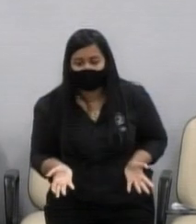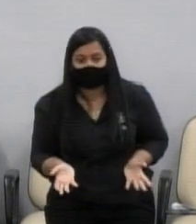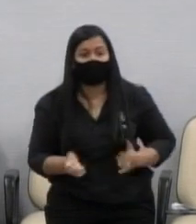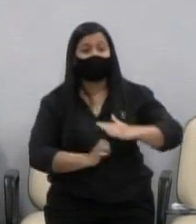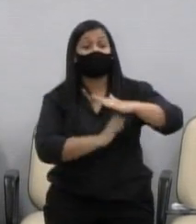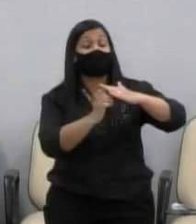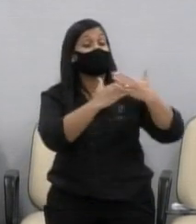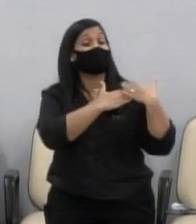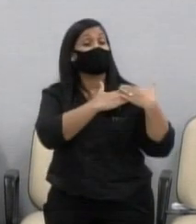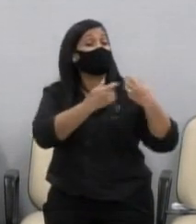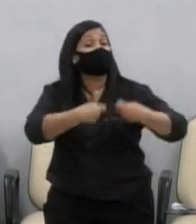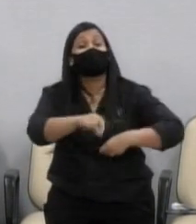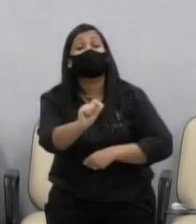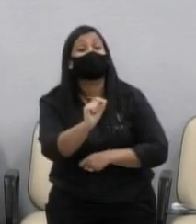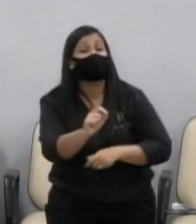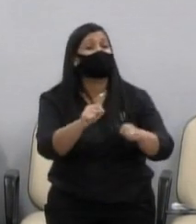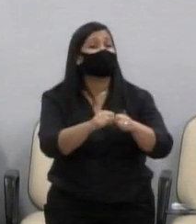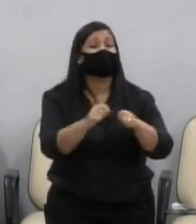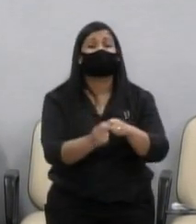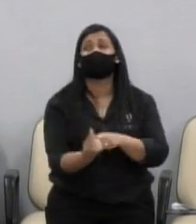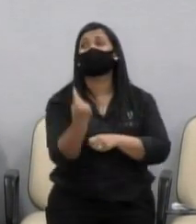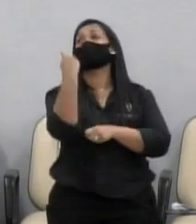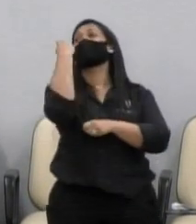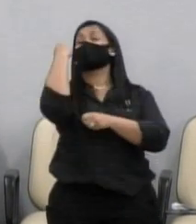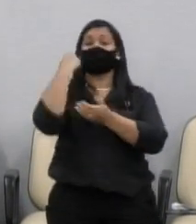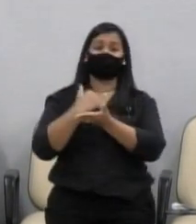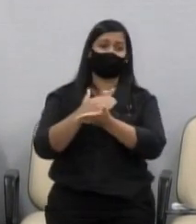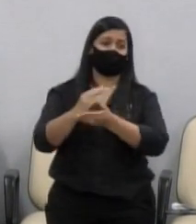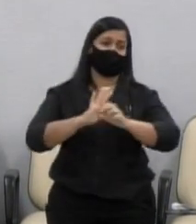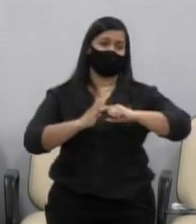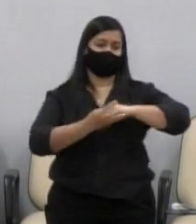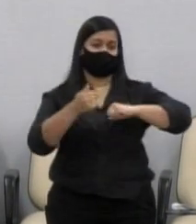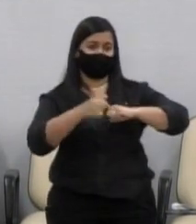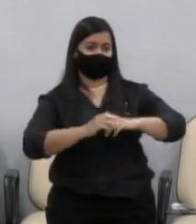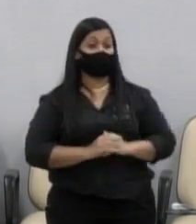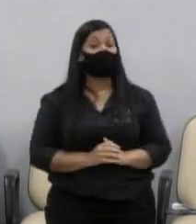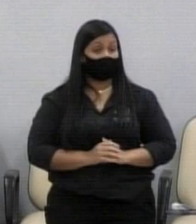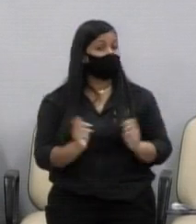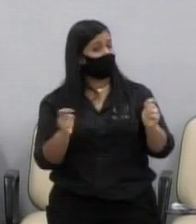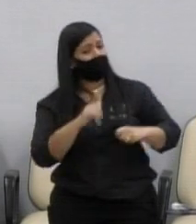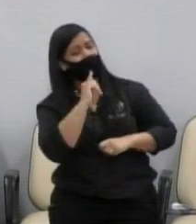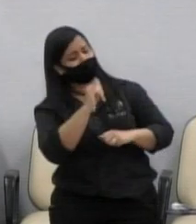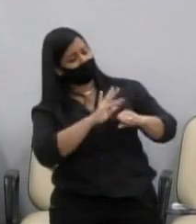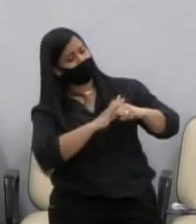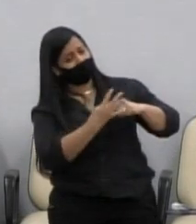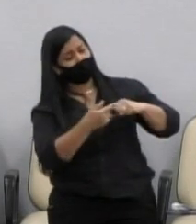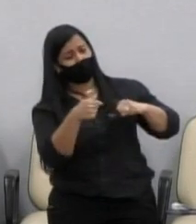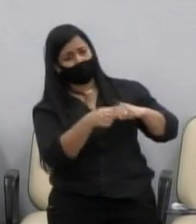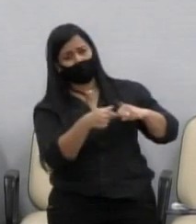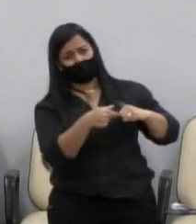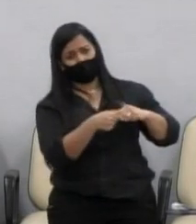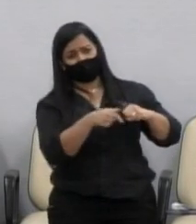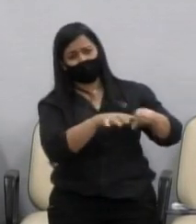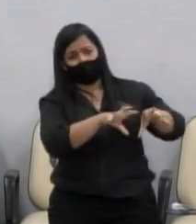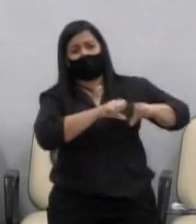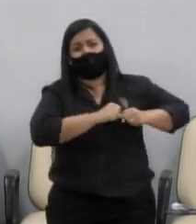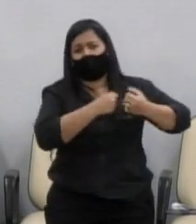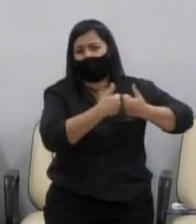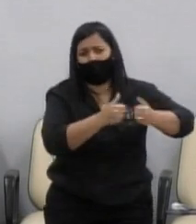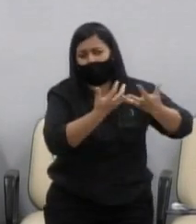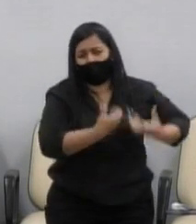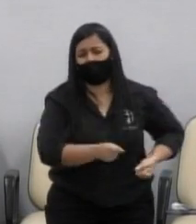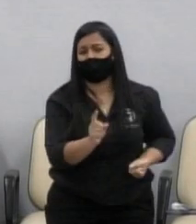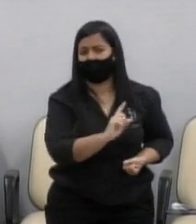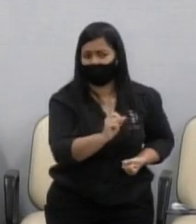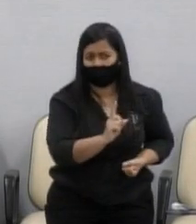responsável deveria ter feito isso desde o começo. Podem até falar que a Covid-19 não se pega em ônibus,